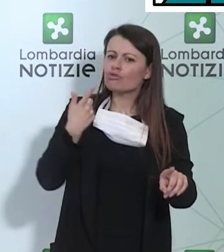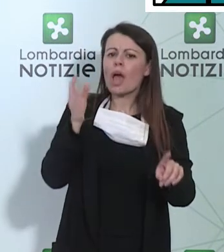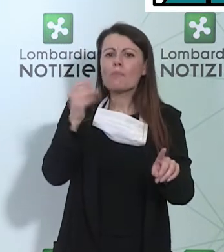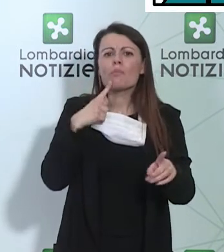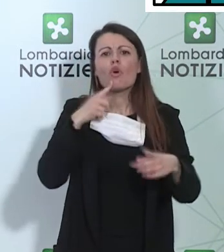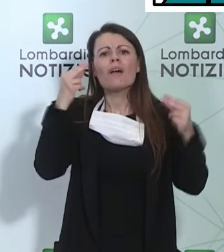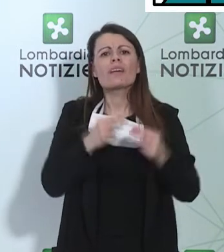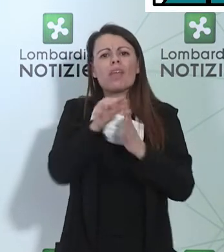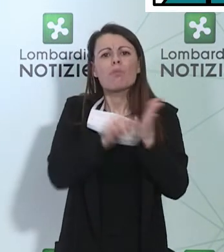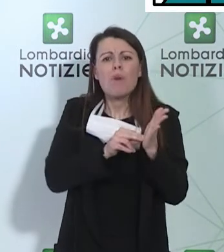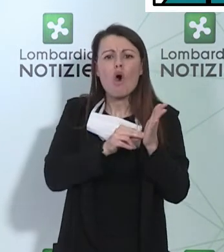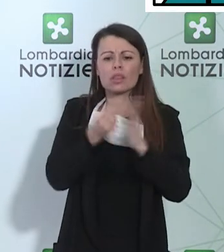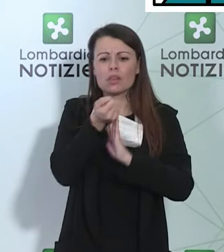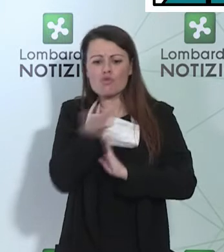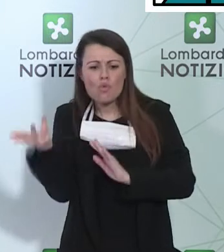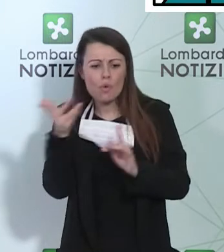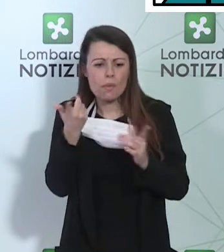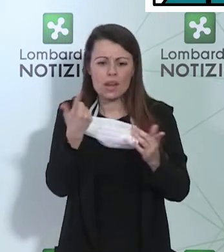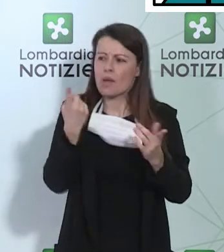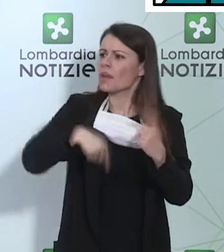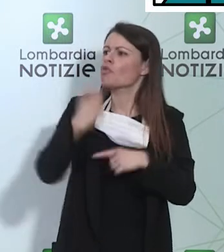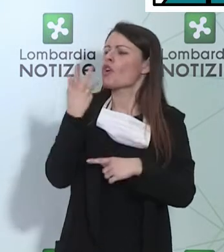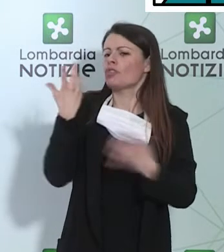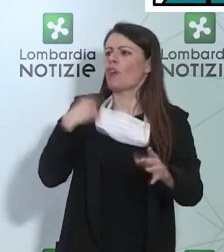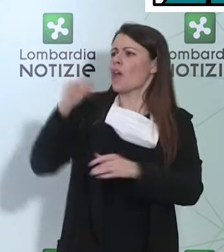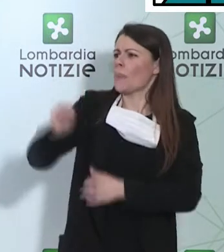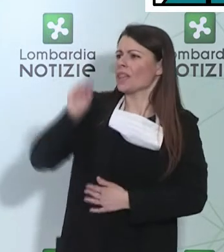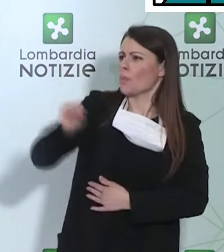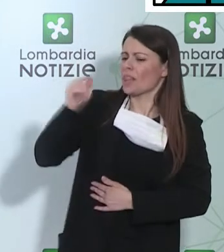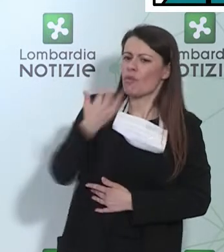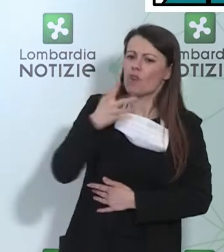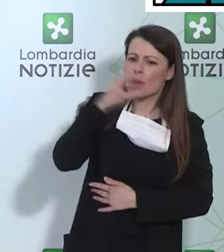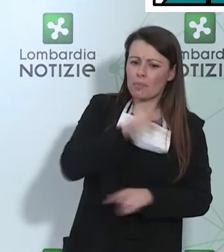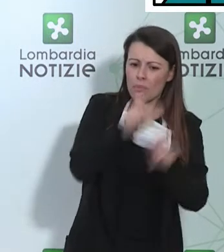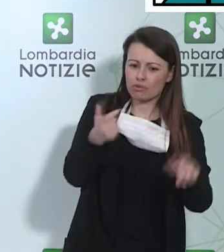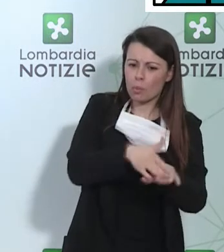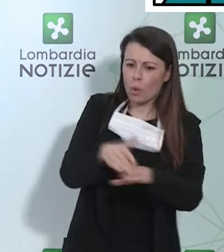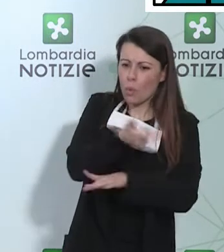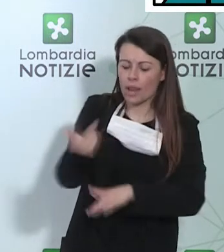giorni per capire quante persone hanno perso la vita, se vengono fatte. Io ho risposto sul report